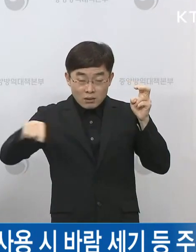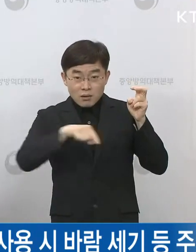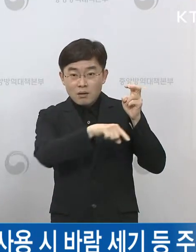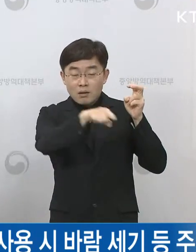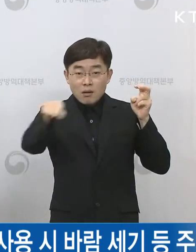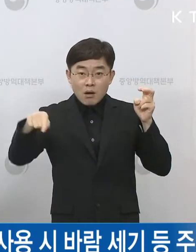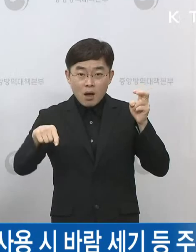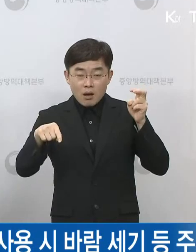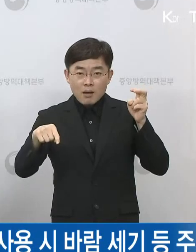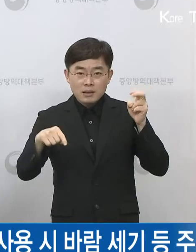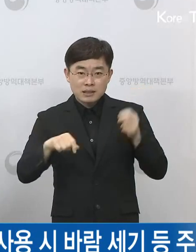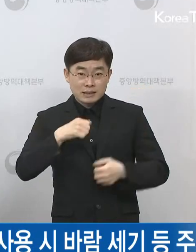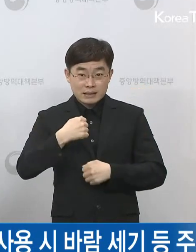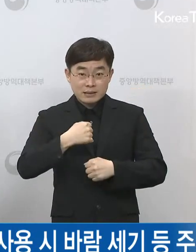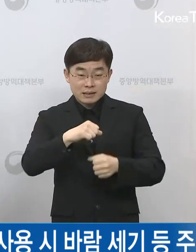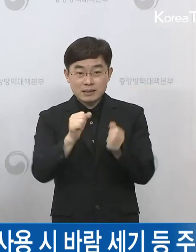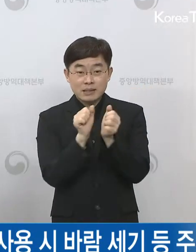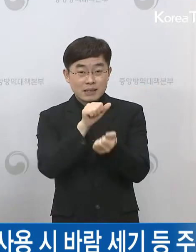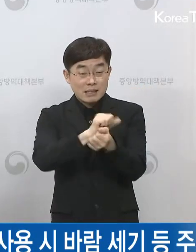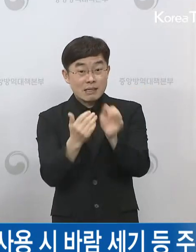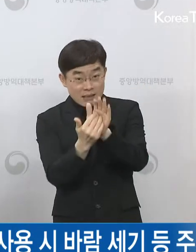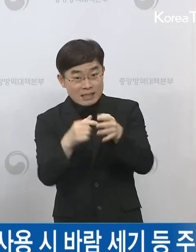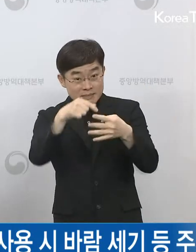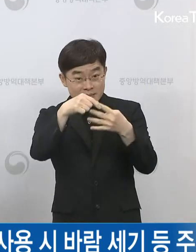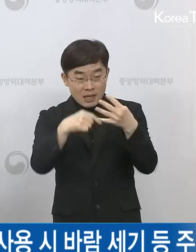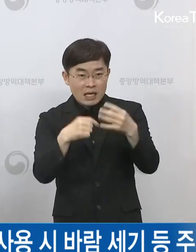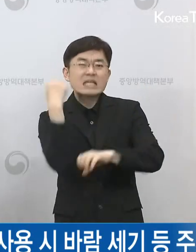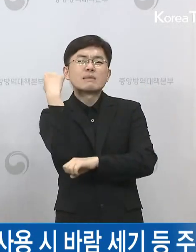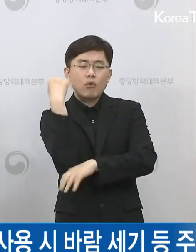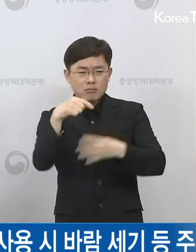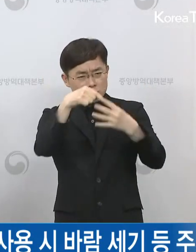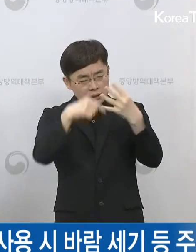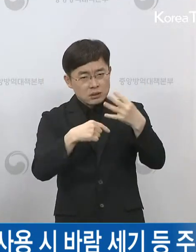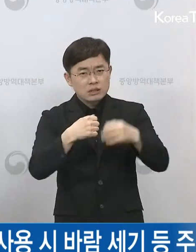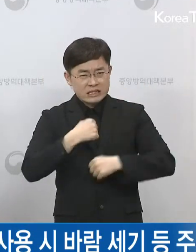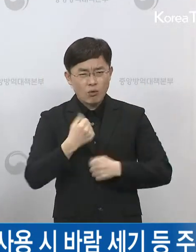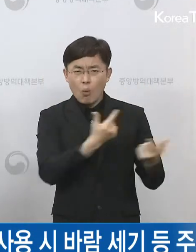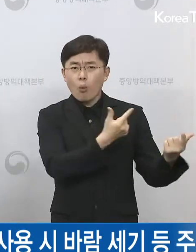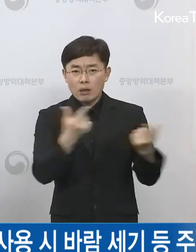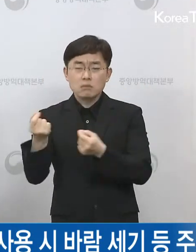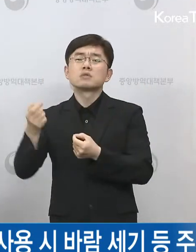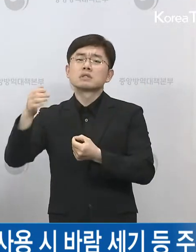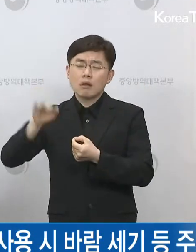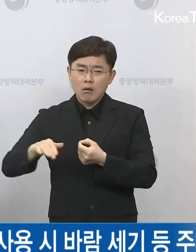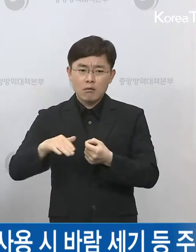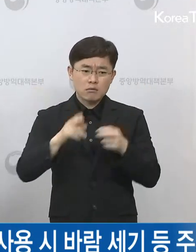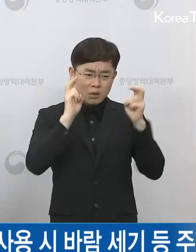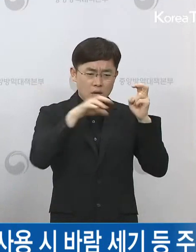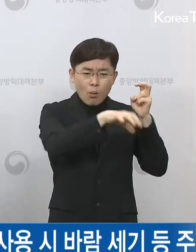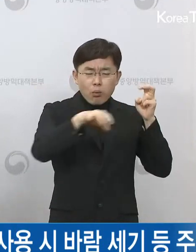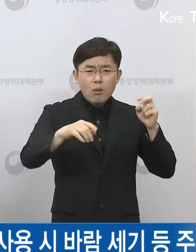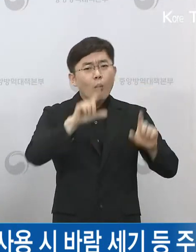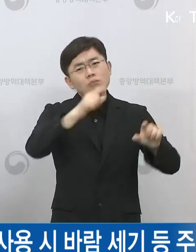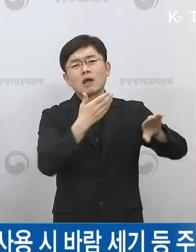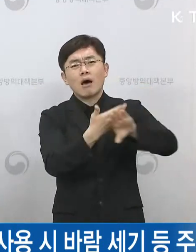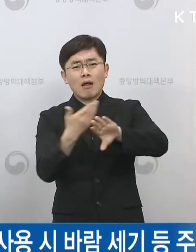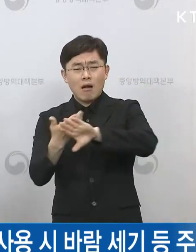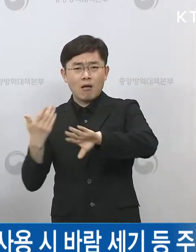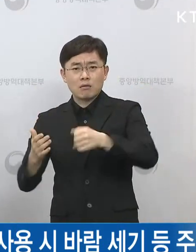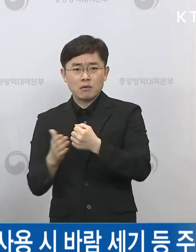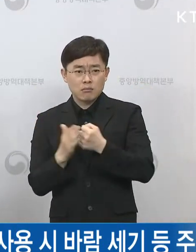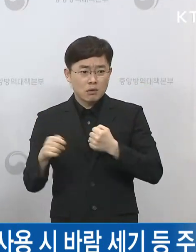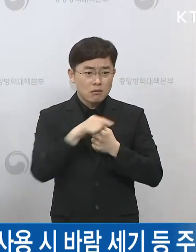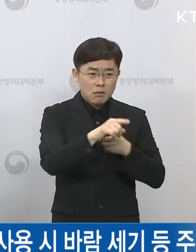원칙은 동일하지만 그거를 사업장의 특성에 맞게 어떻게 적용을 할 수 있을까에 대해서는 사업장